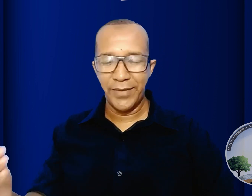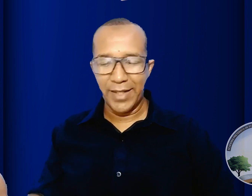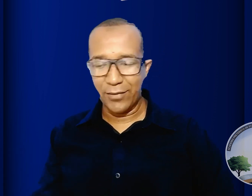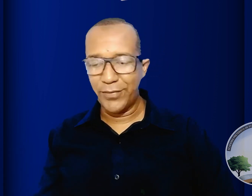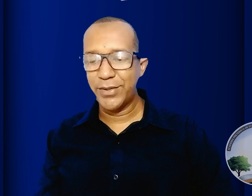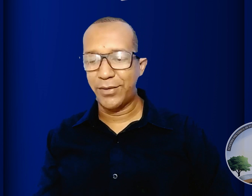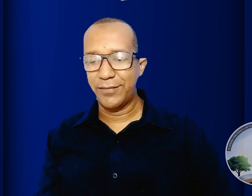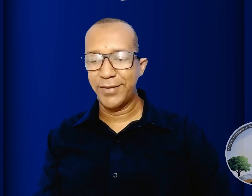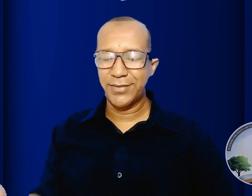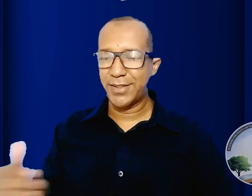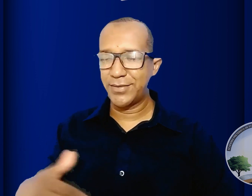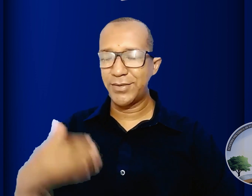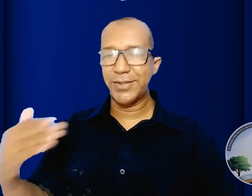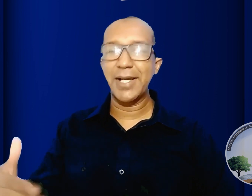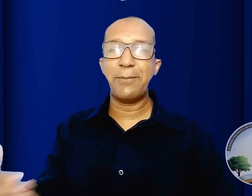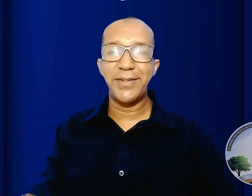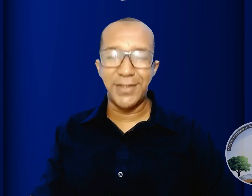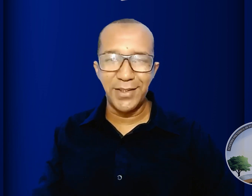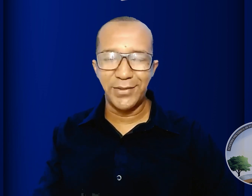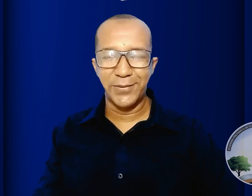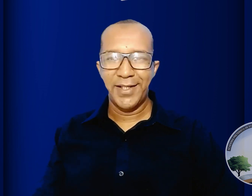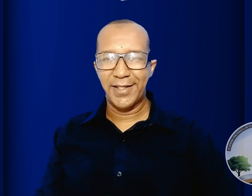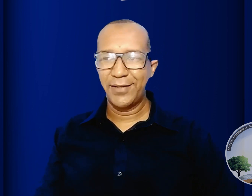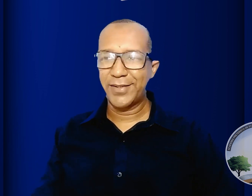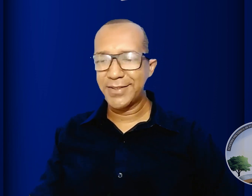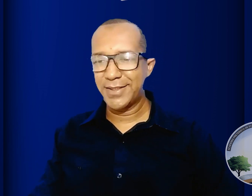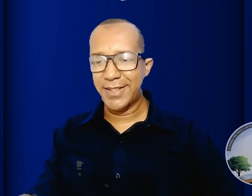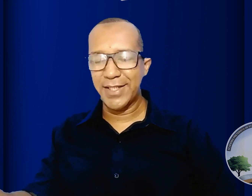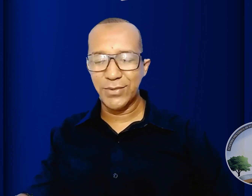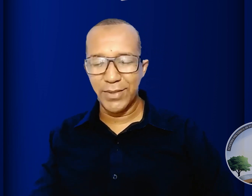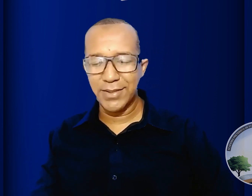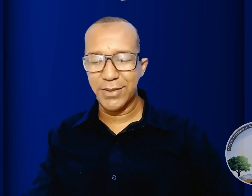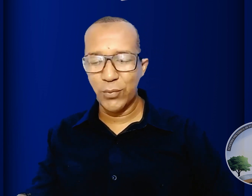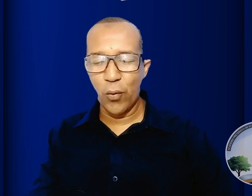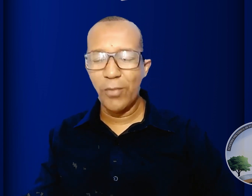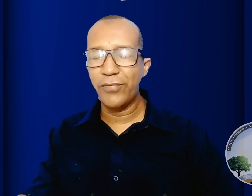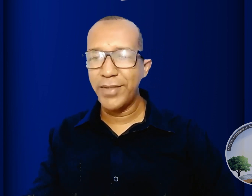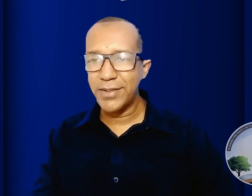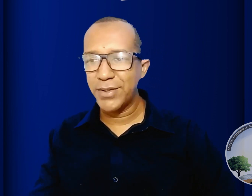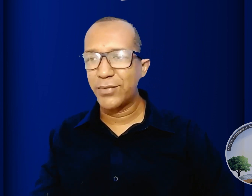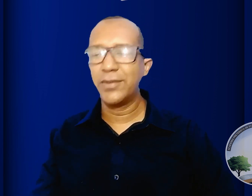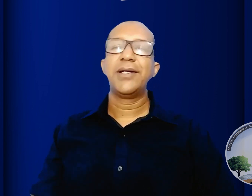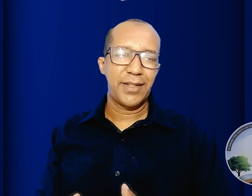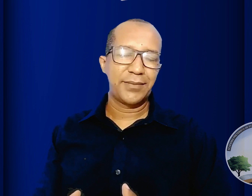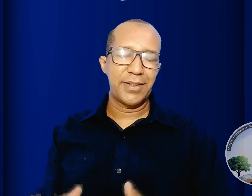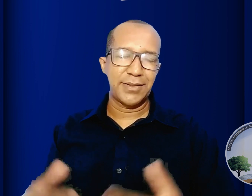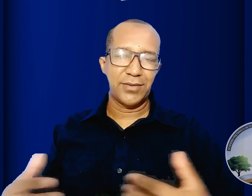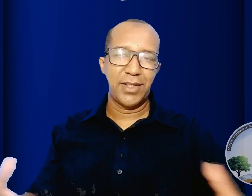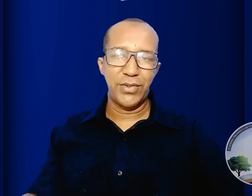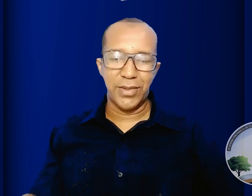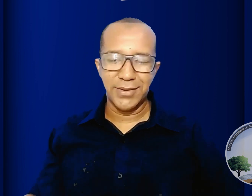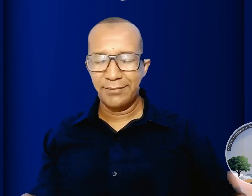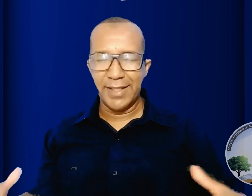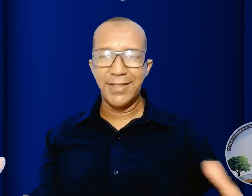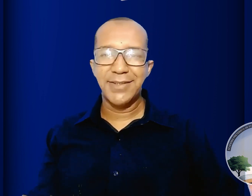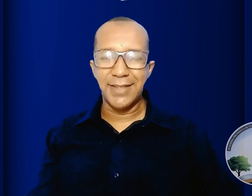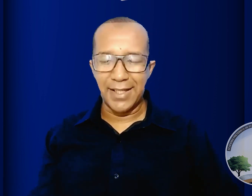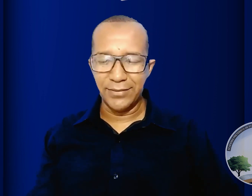ao 29 Jesus não está repetindo aquilo que seja a ressurreição do corpo físico que a tradição religiosa tem ensinado